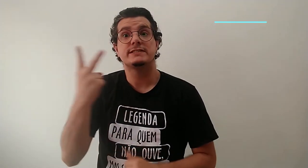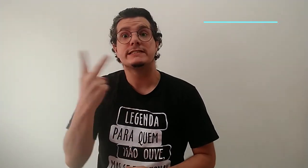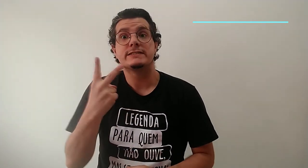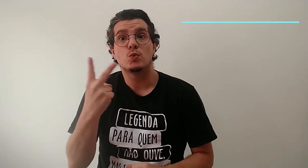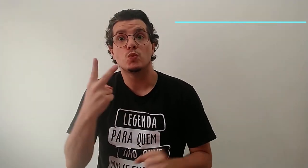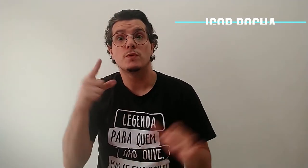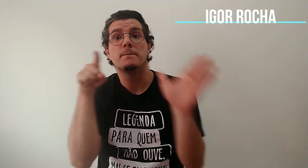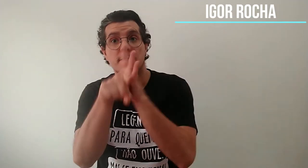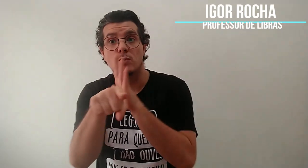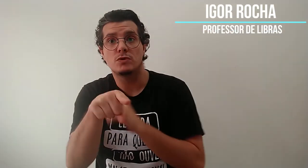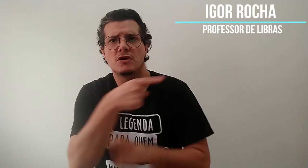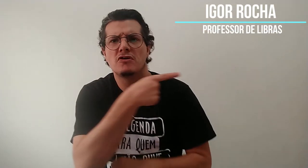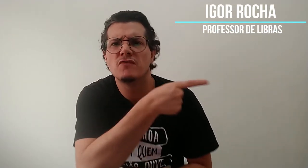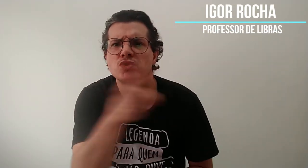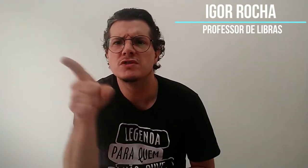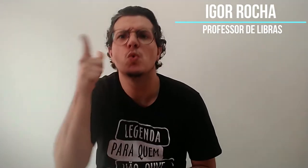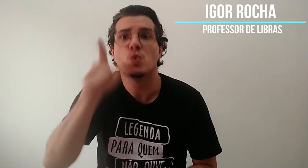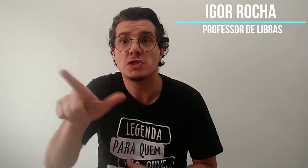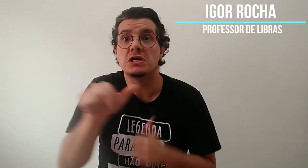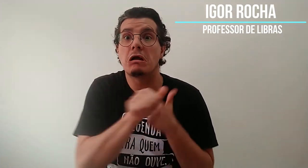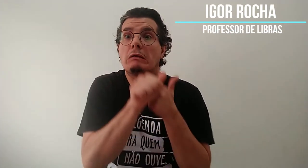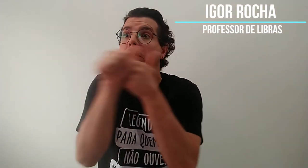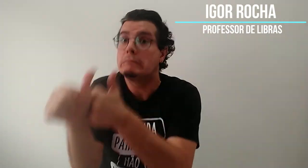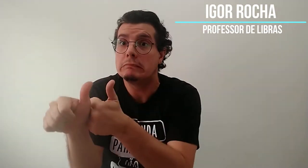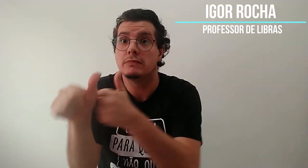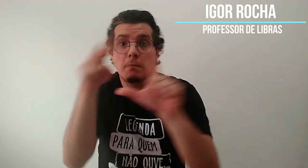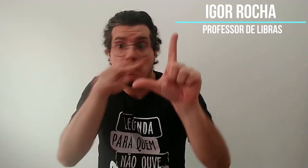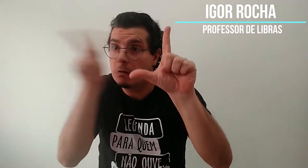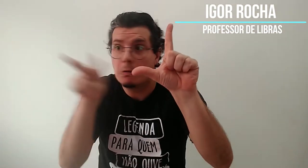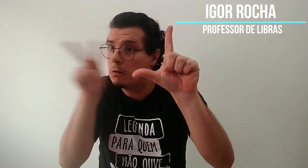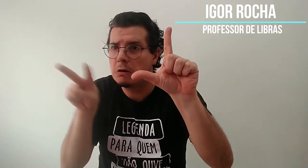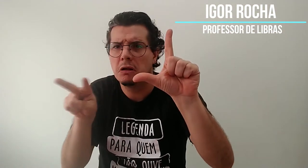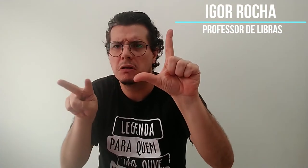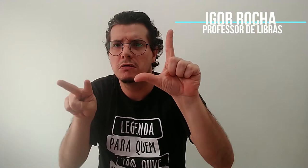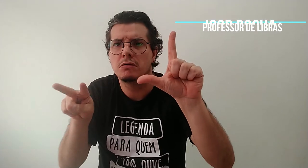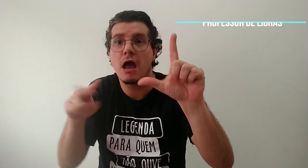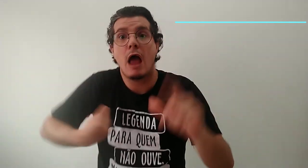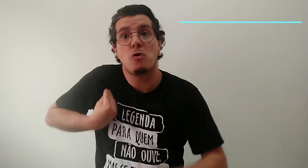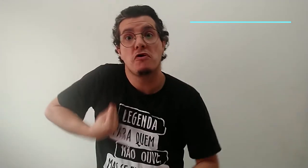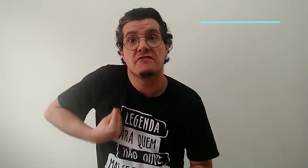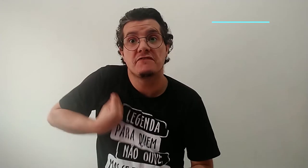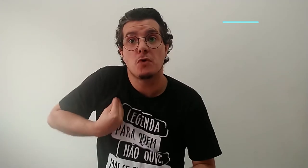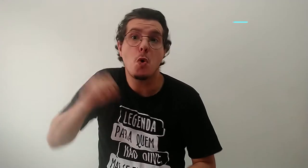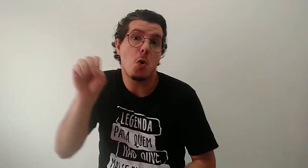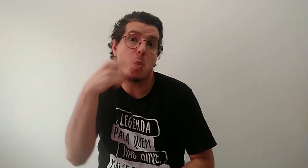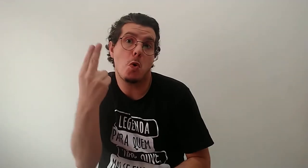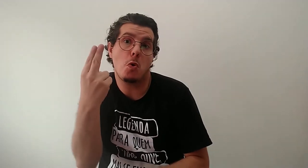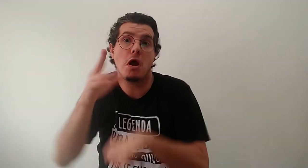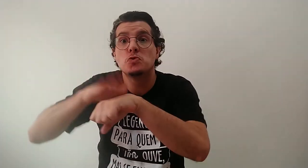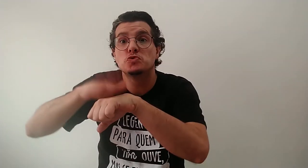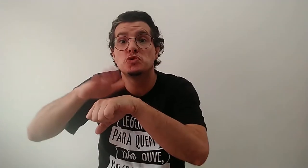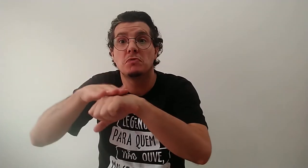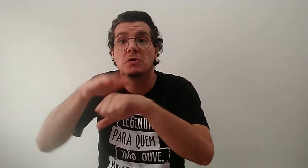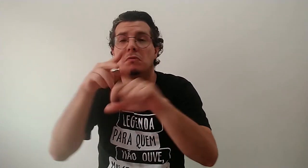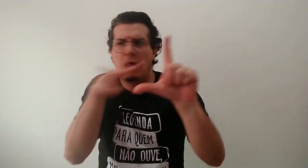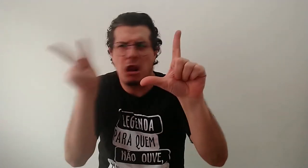Segunda pergunta. Vocês conseguem acompanhar legenda ao vivo ou automática nos aplicativos?